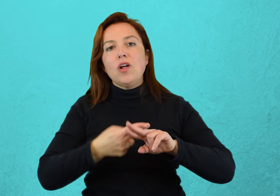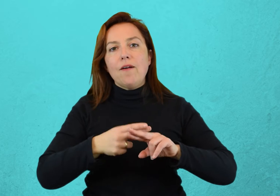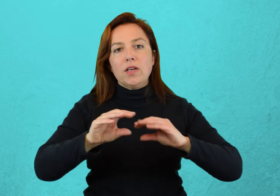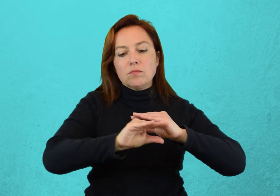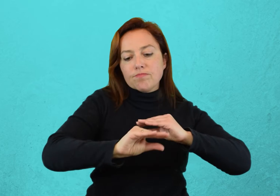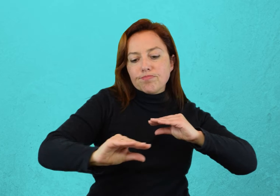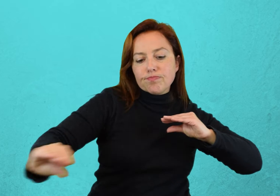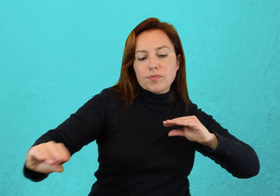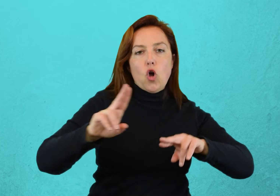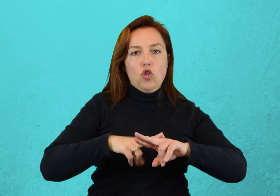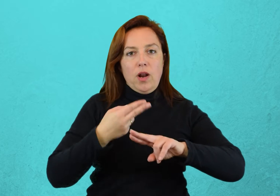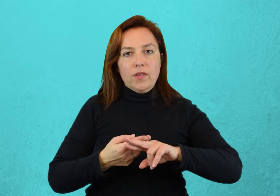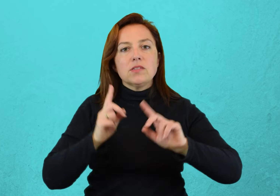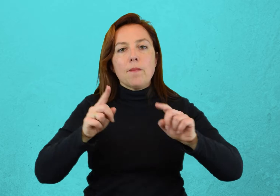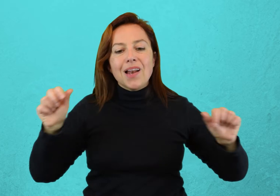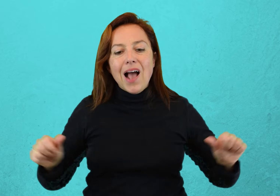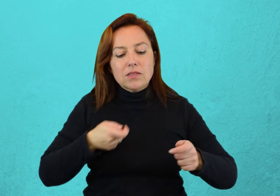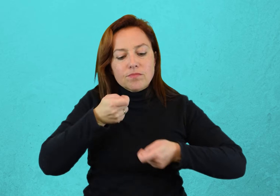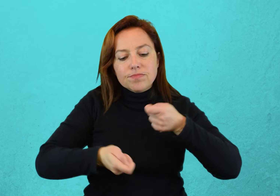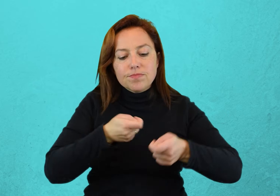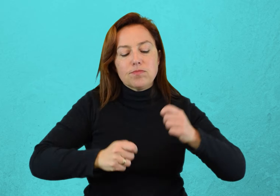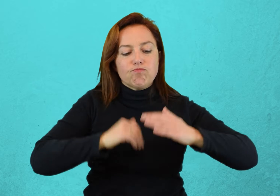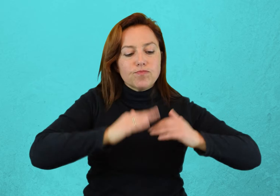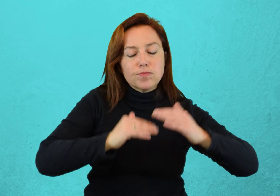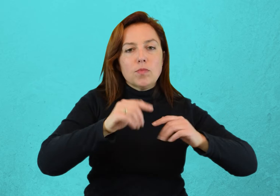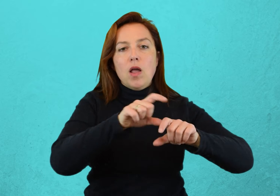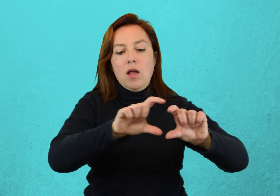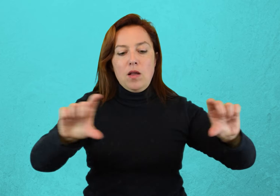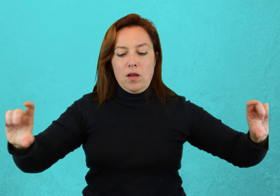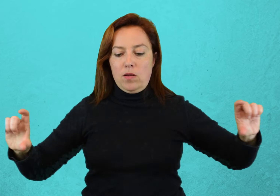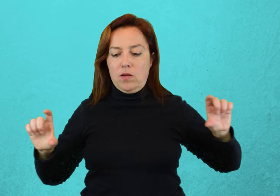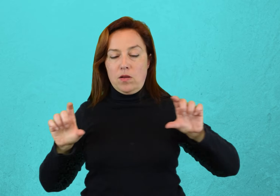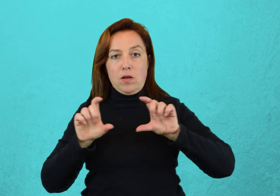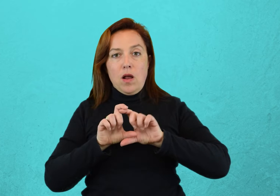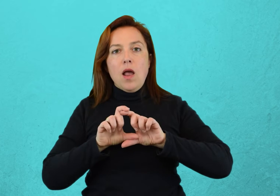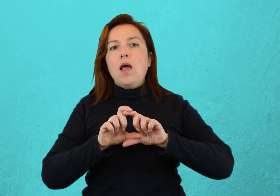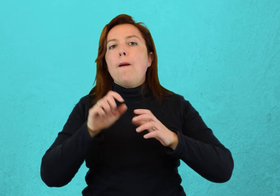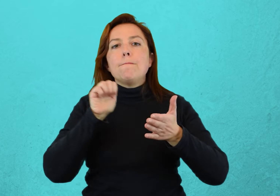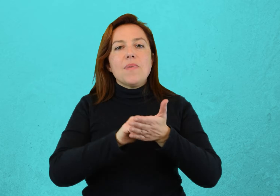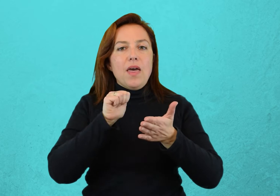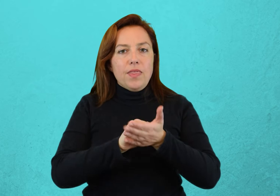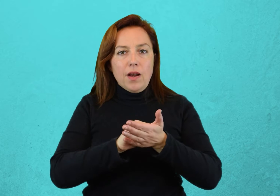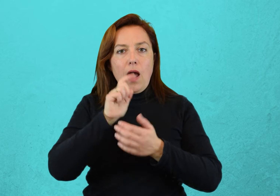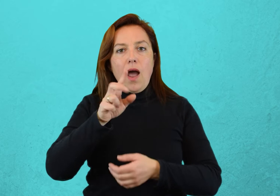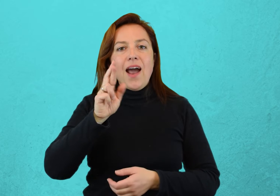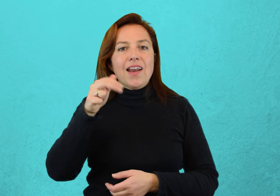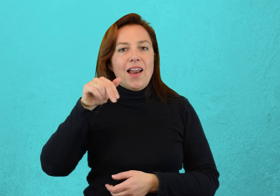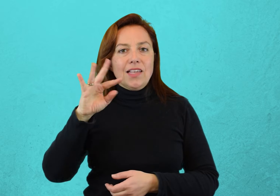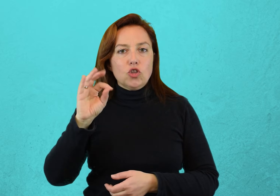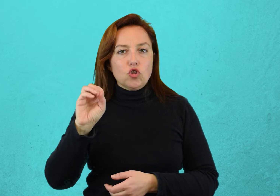y se construyen cordones con piedra de granito existente en la zona, según lo ha notado